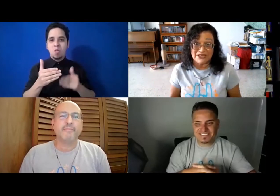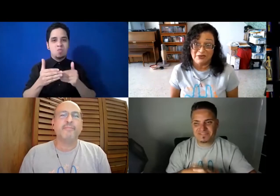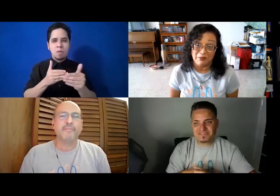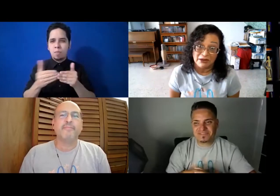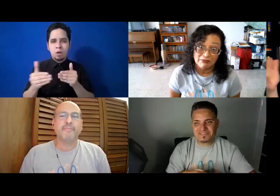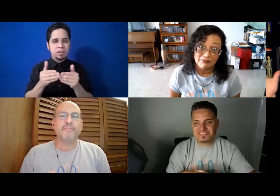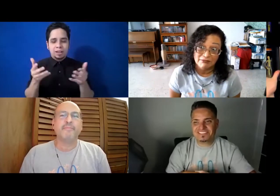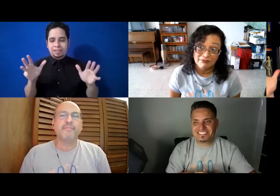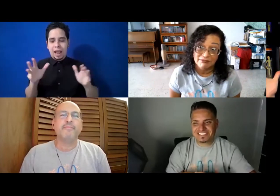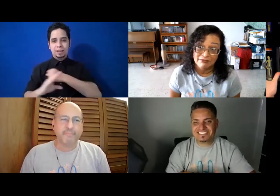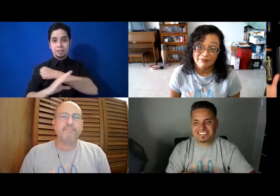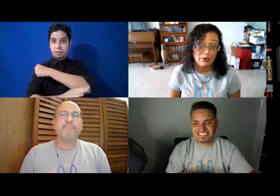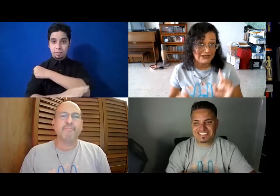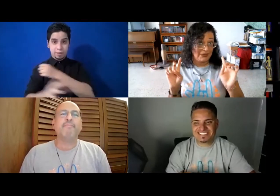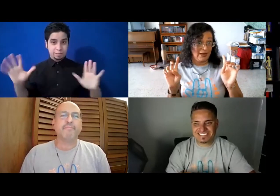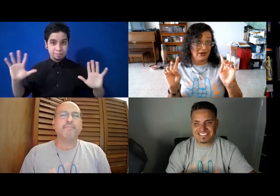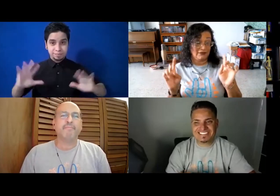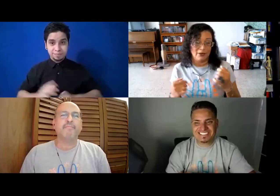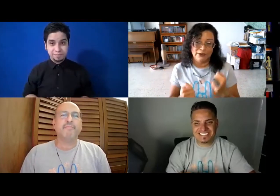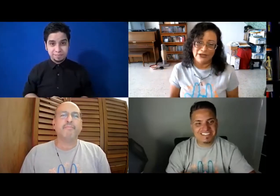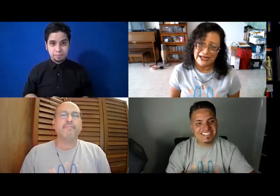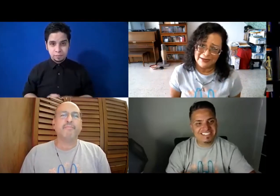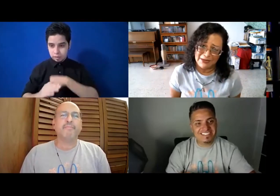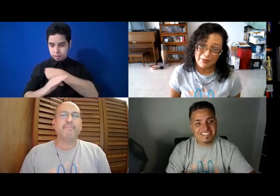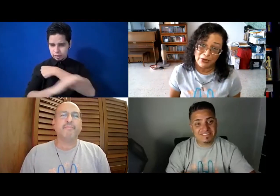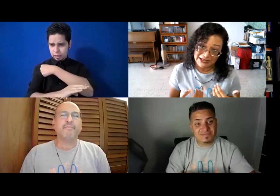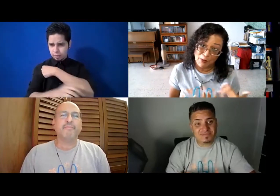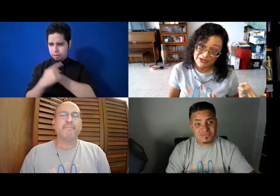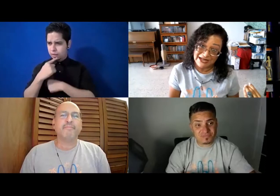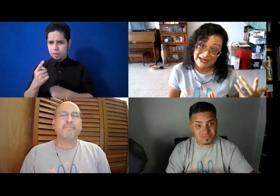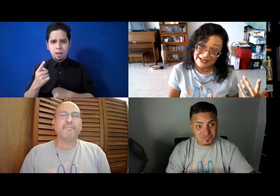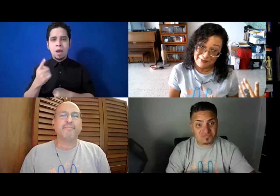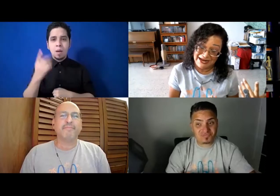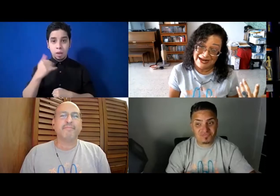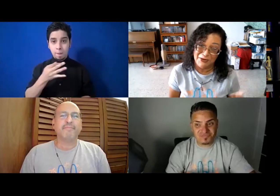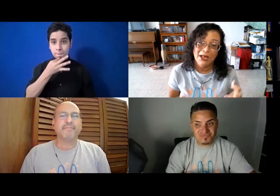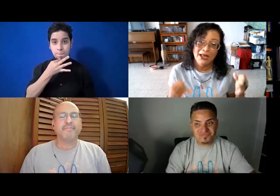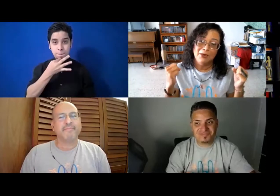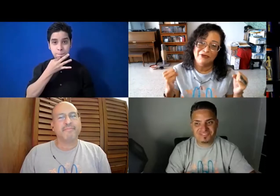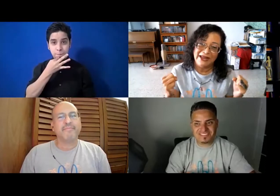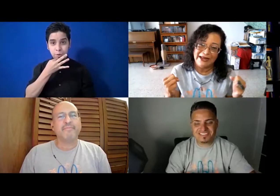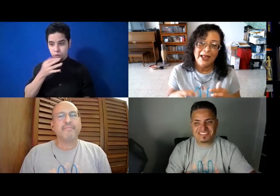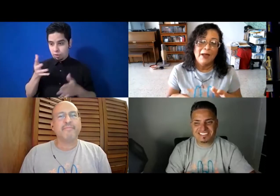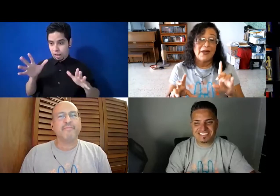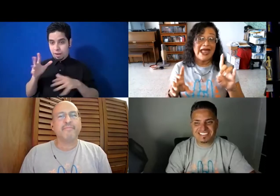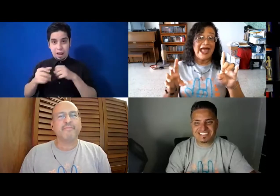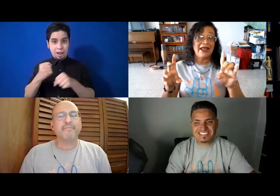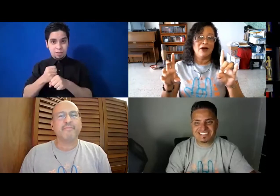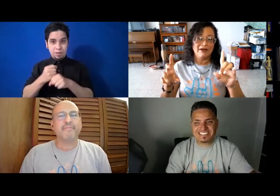en septiembre. Pero en septiembre, de momento dije, septiembre, porque estamos muy cerca ya de terminar el año. ¡Por fin! Pero